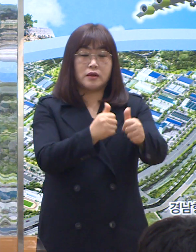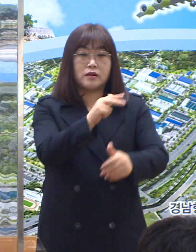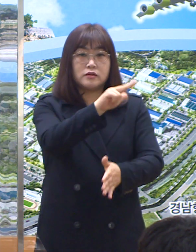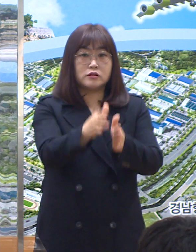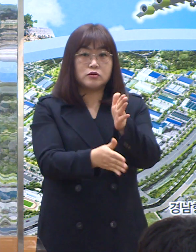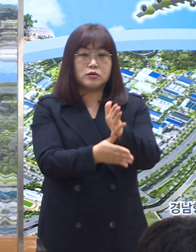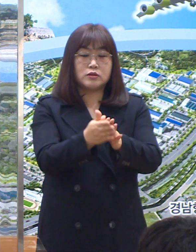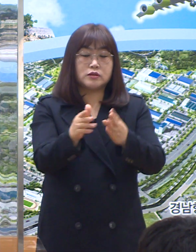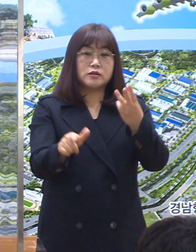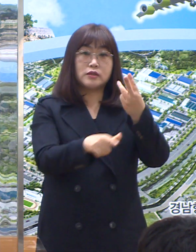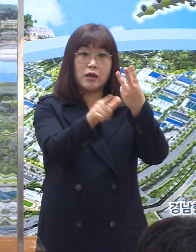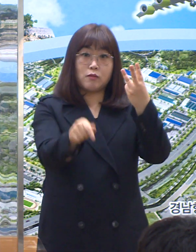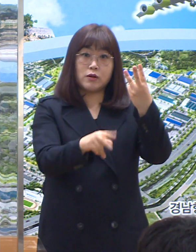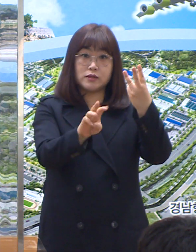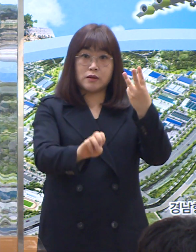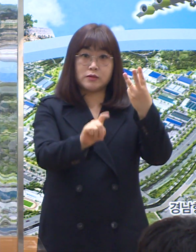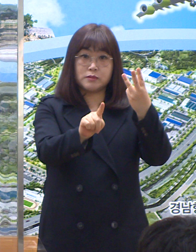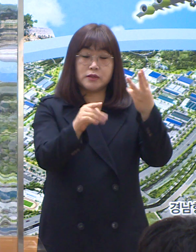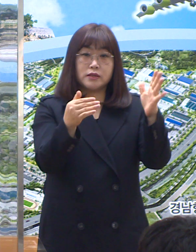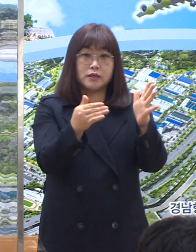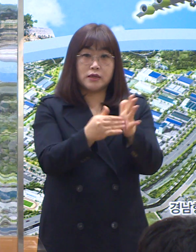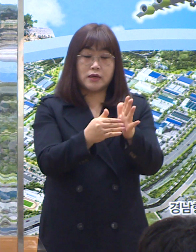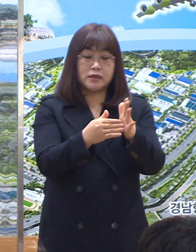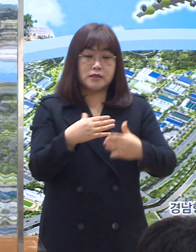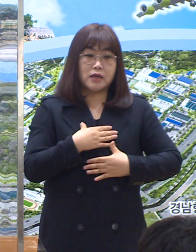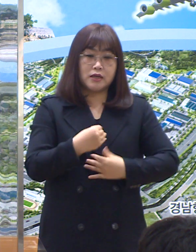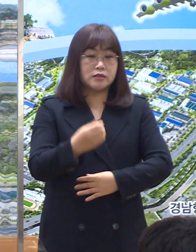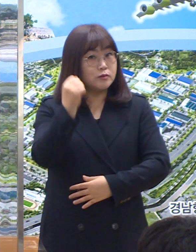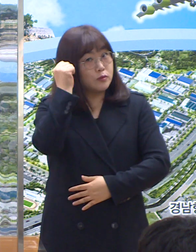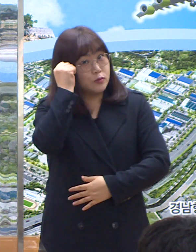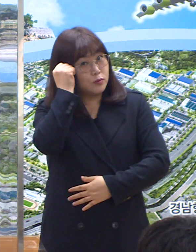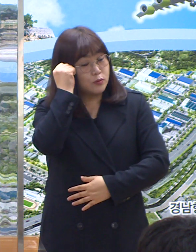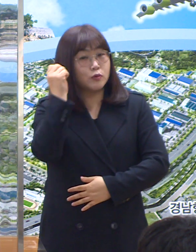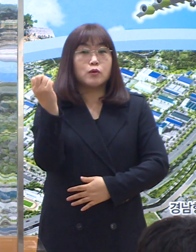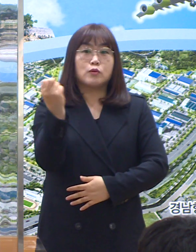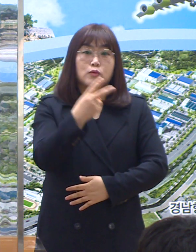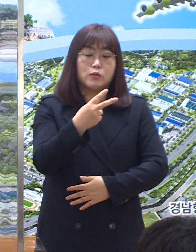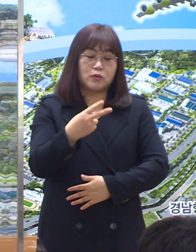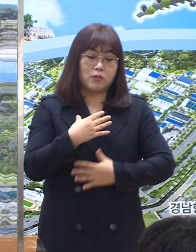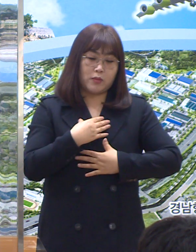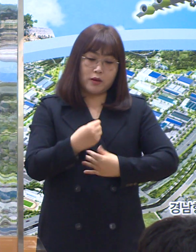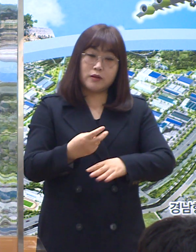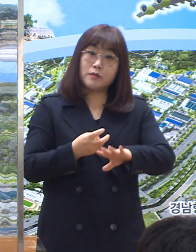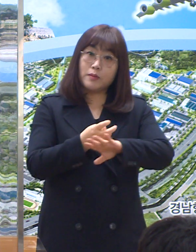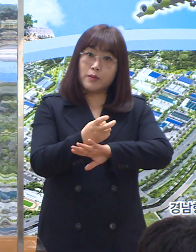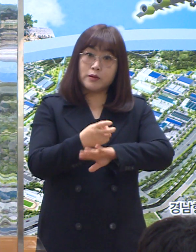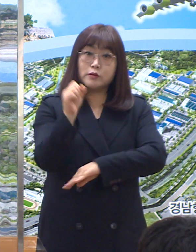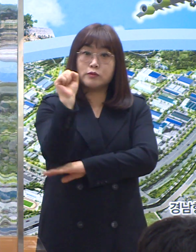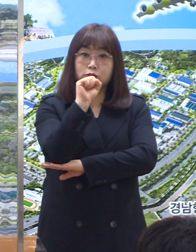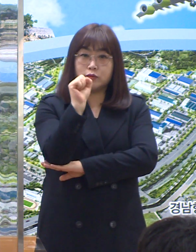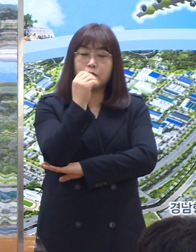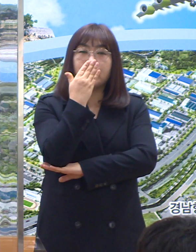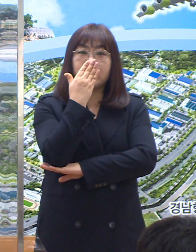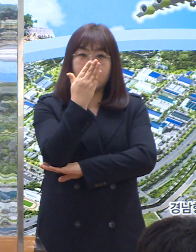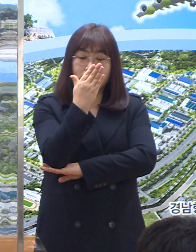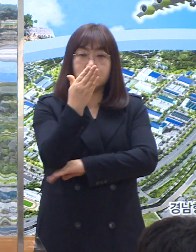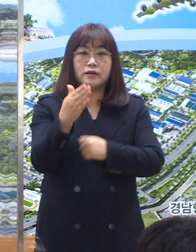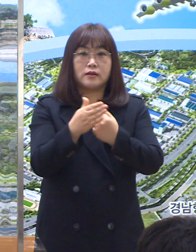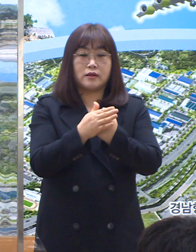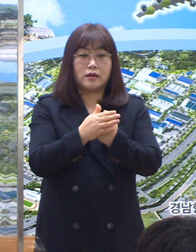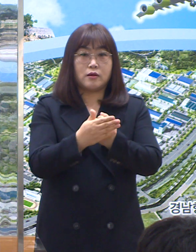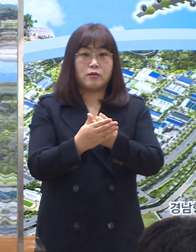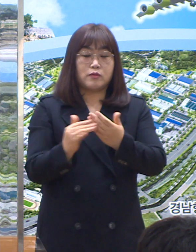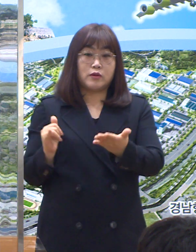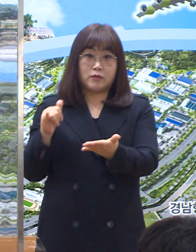이달 말까지 해외국자 안심숙소 운영 및 편의버스 운영을 추진할 예정이므로 입국자와